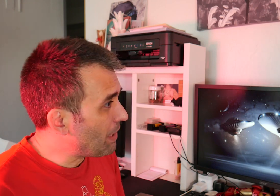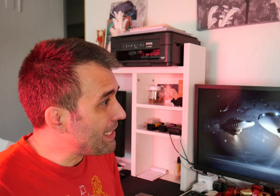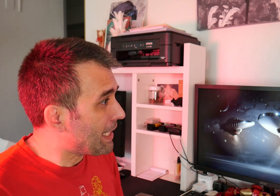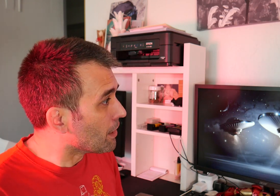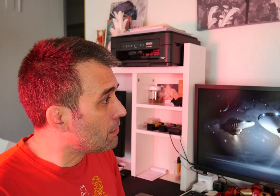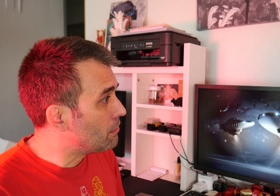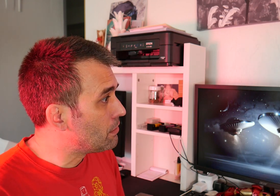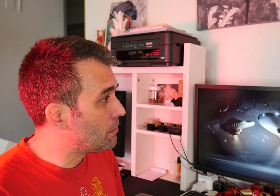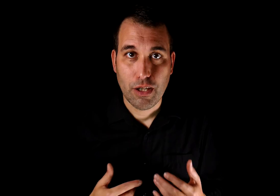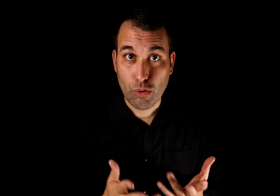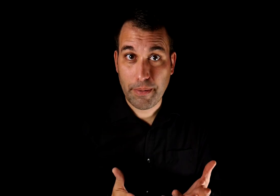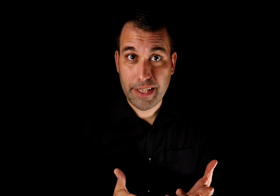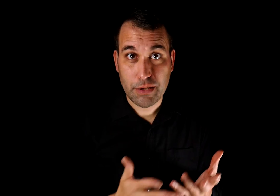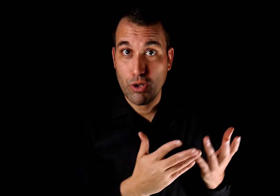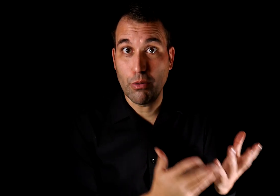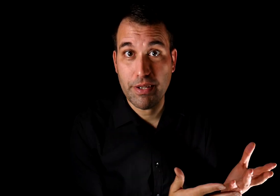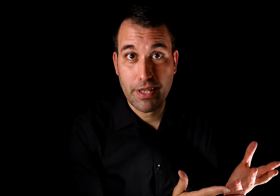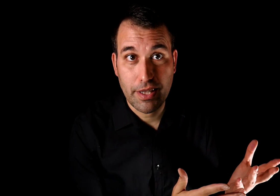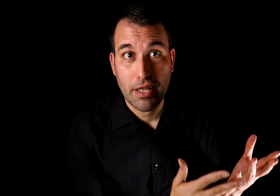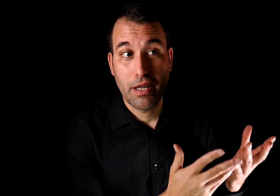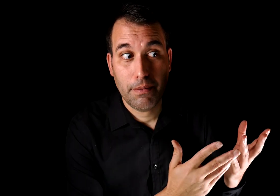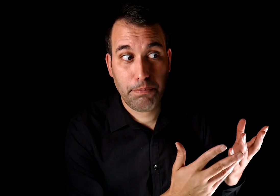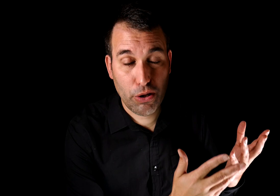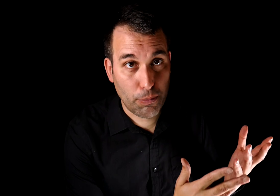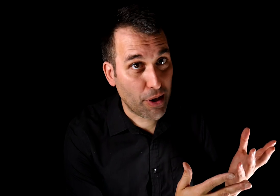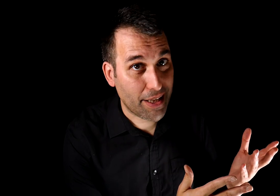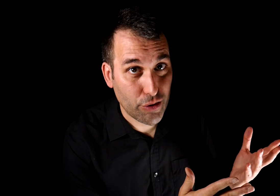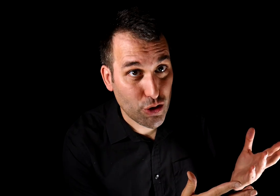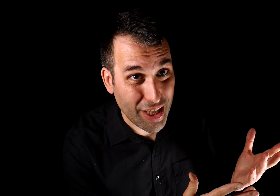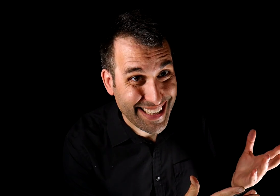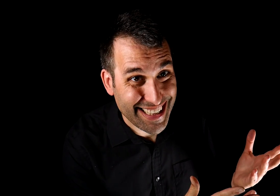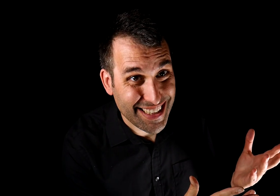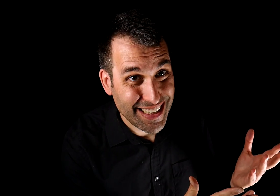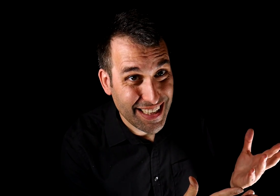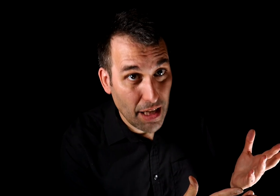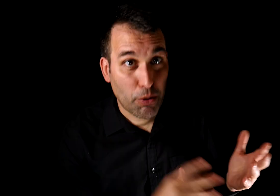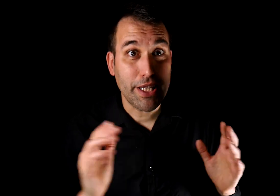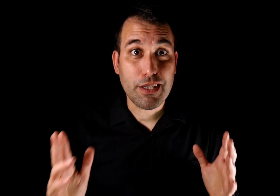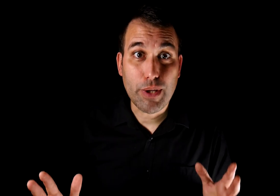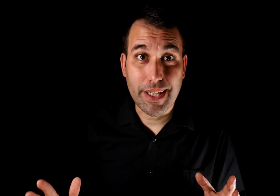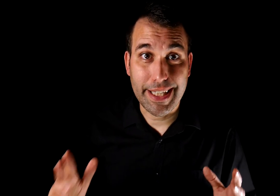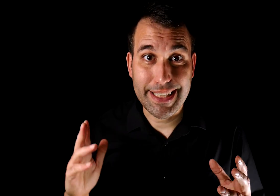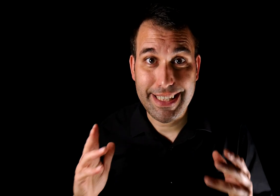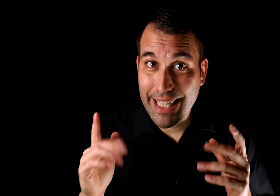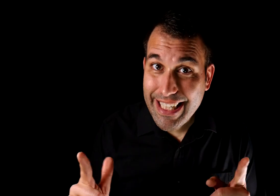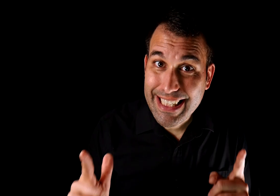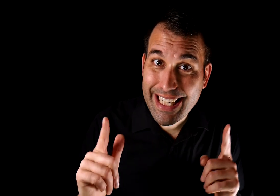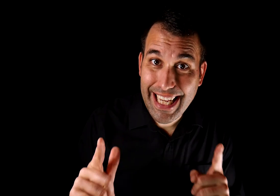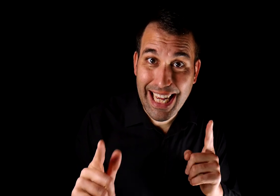humanidad. Nuevamente, es muy convincente, pero no por las razones correctas. Porque date cuenta de que si eliges creer a